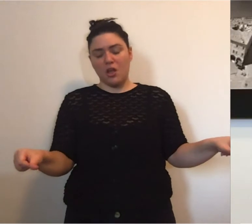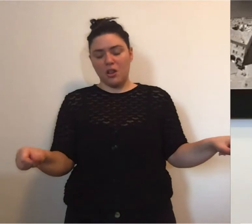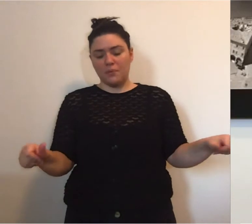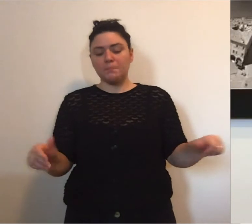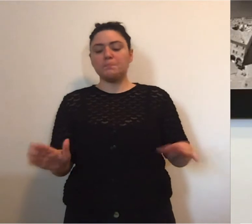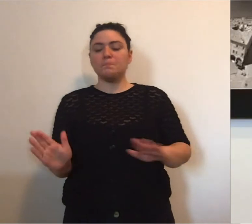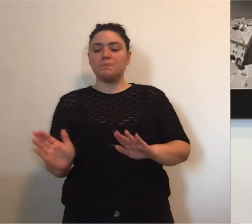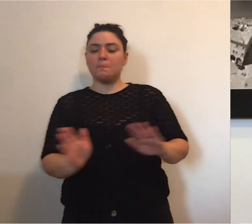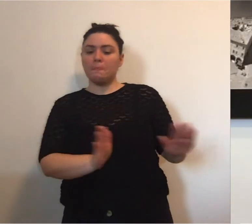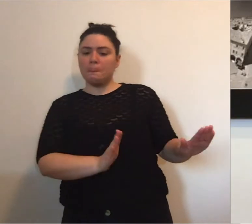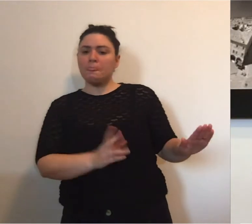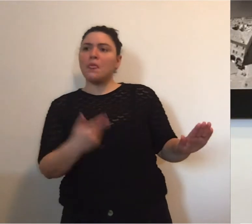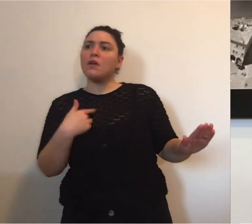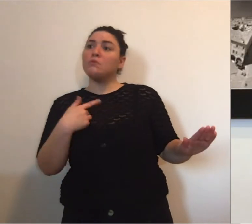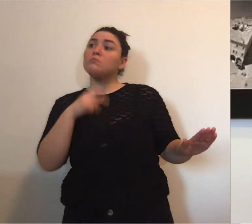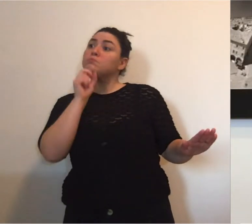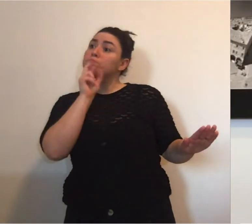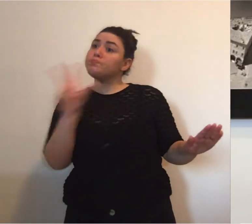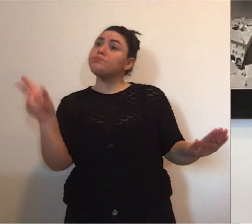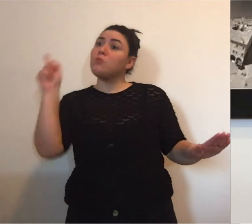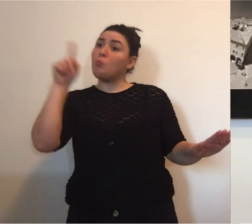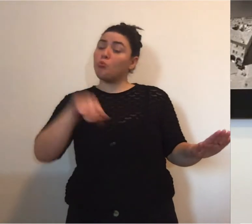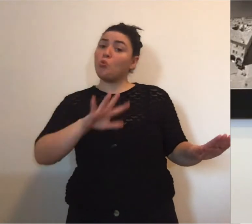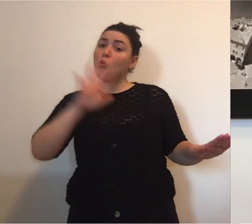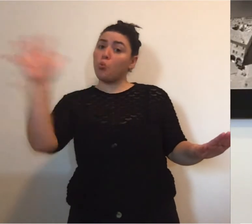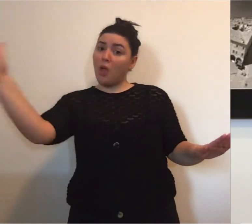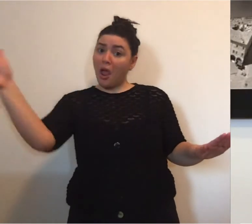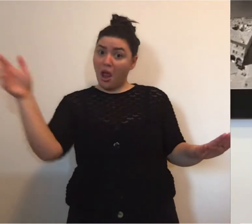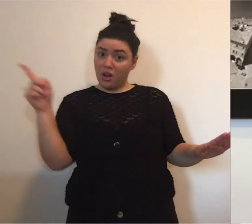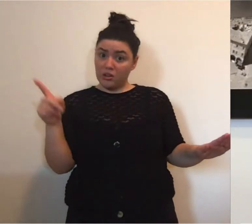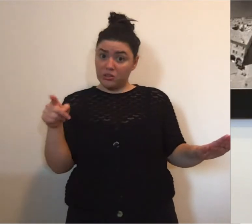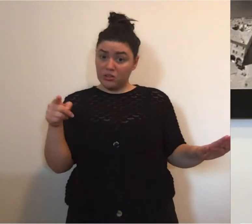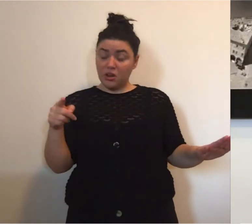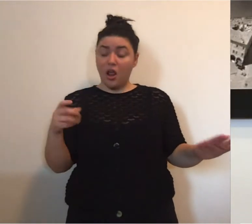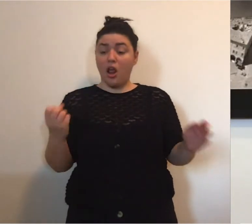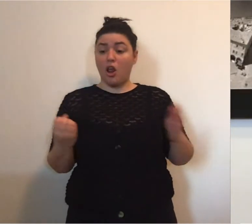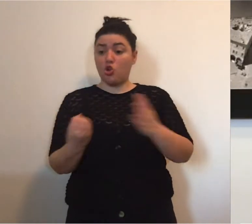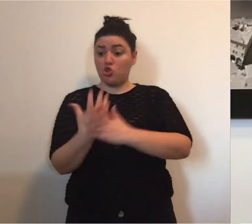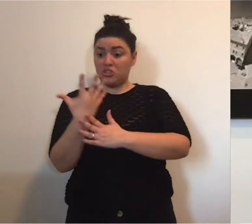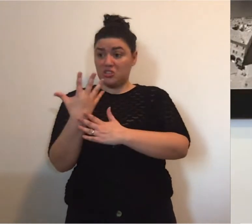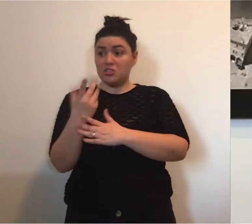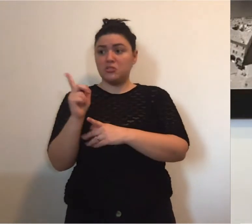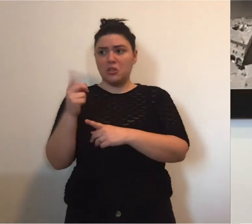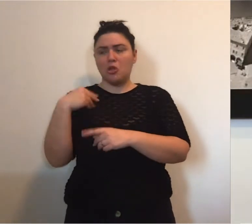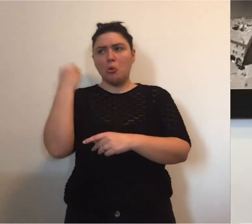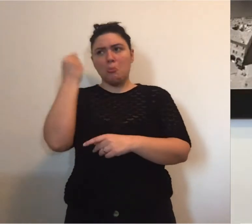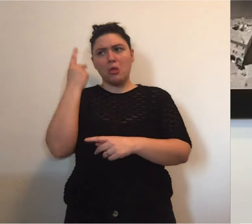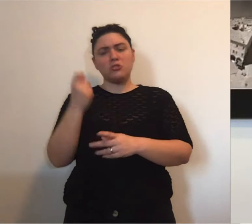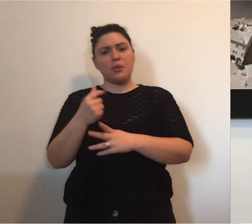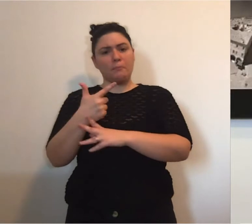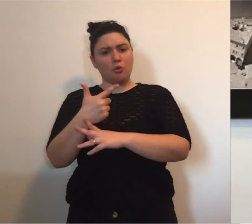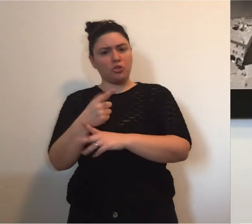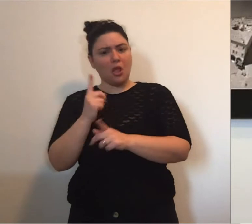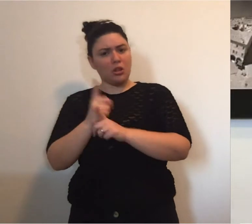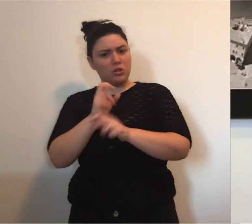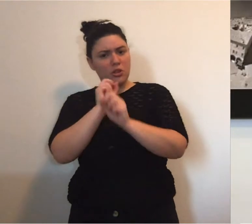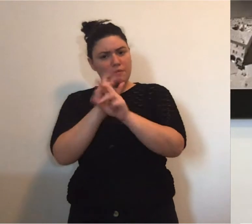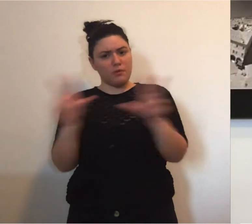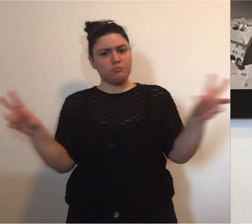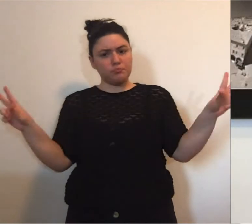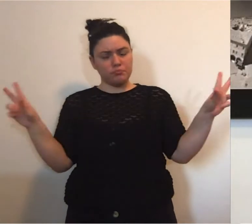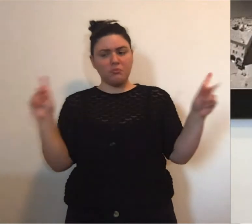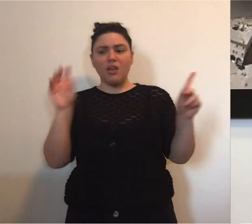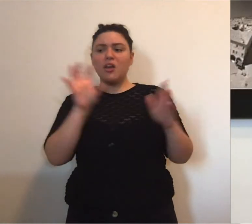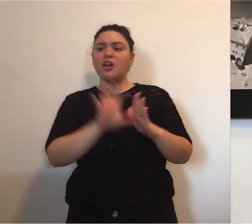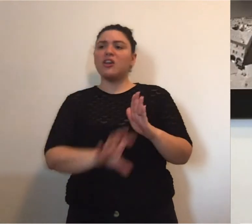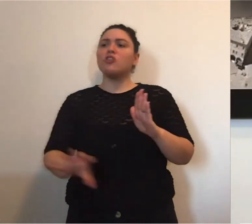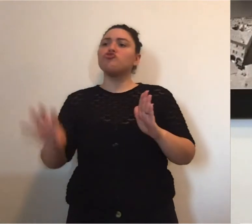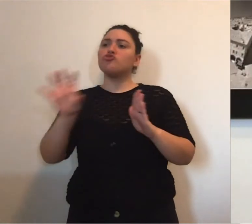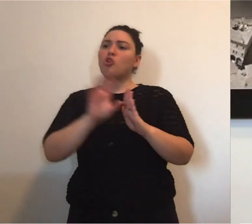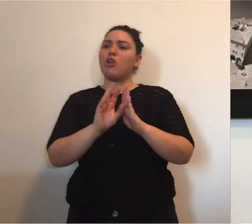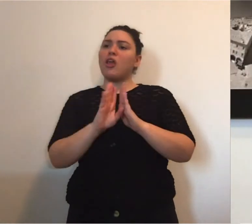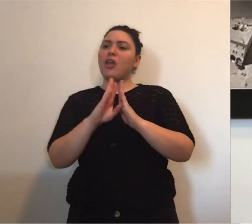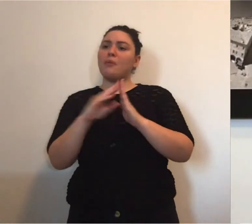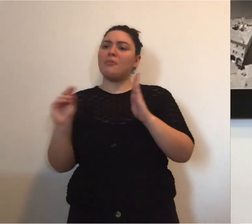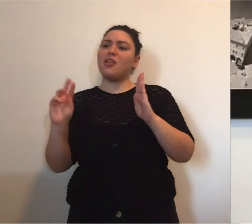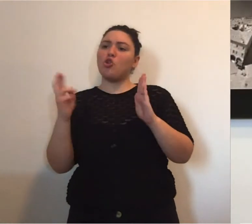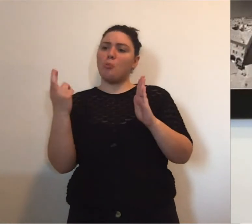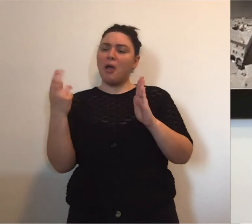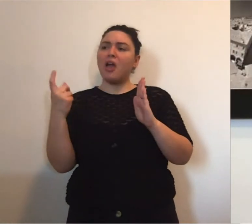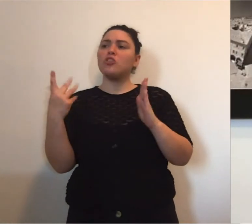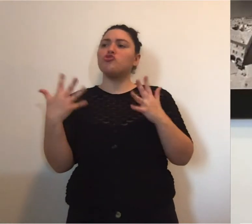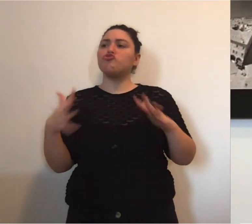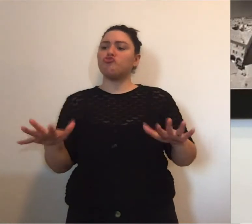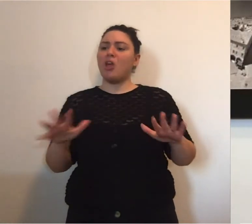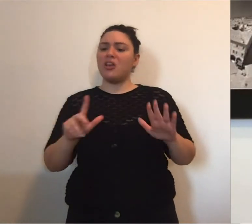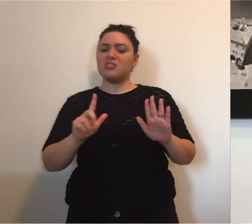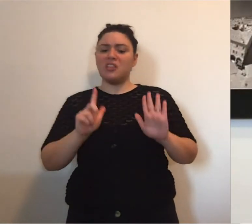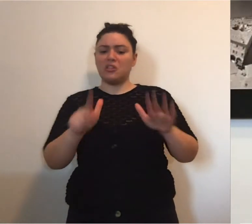un elemento secondo me fondamentale. E' anche annunciata un'altra operazione che reputo importante da dire,